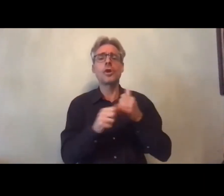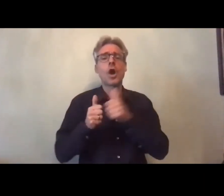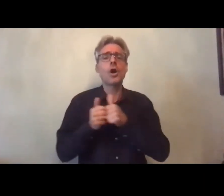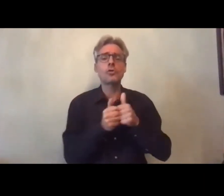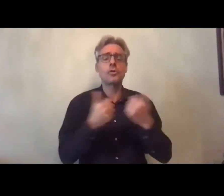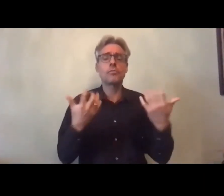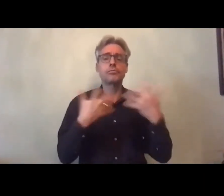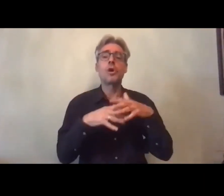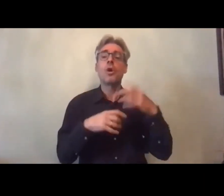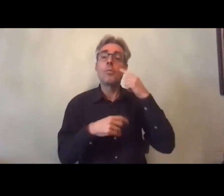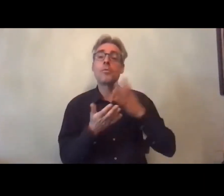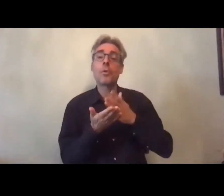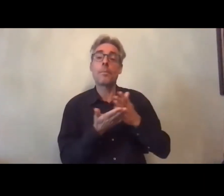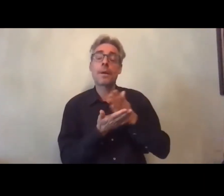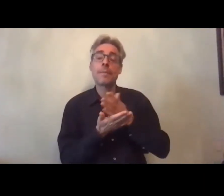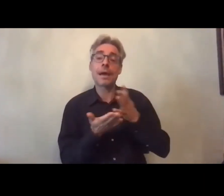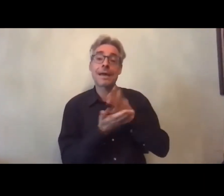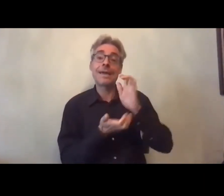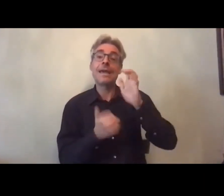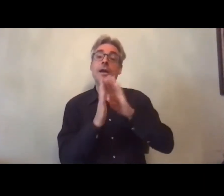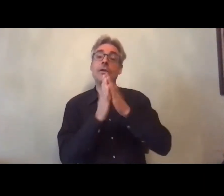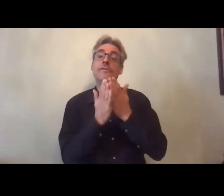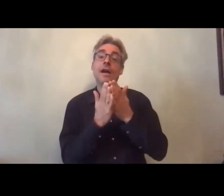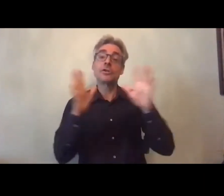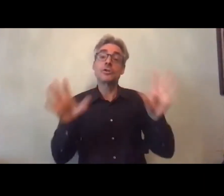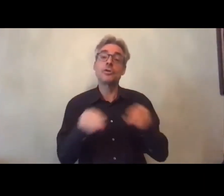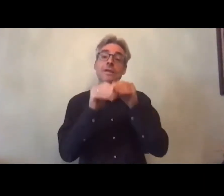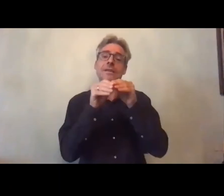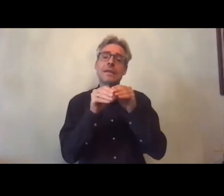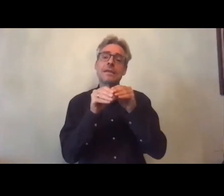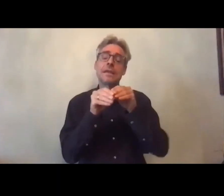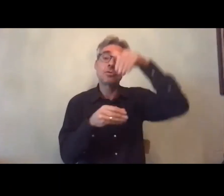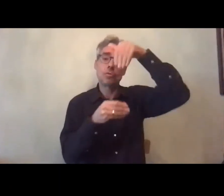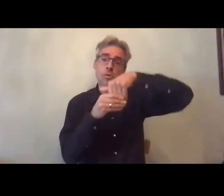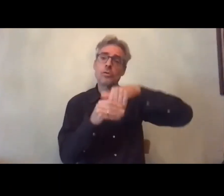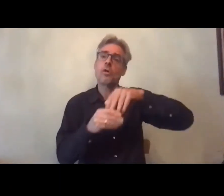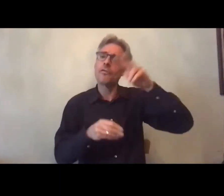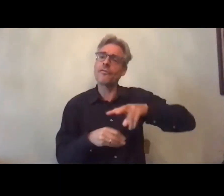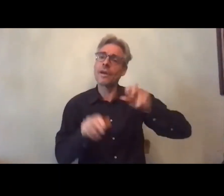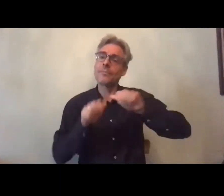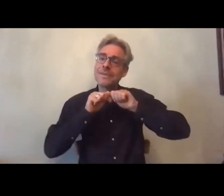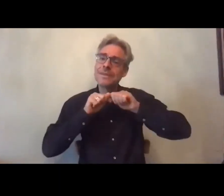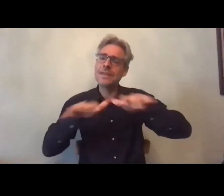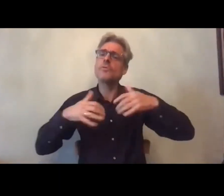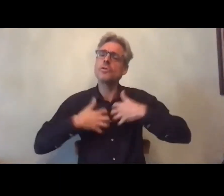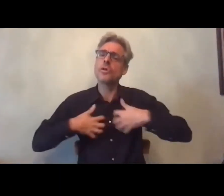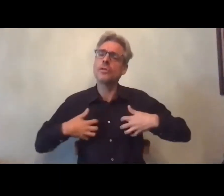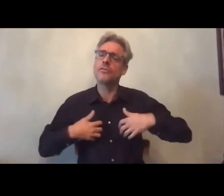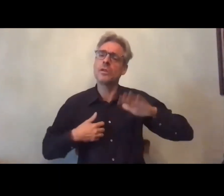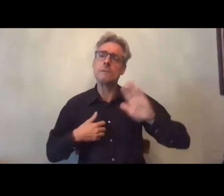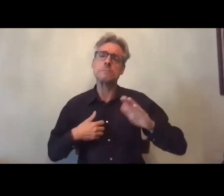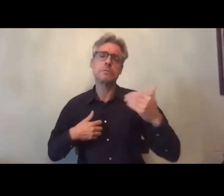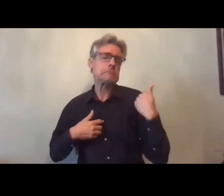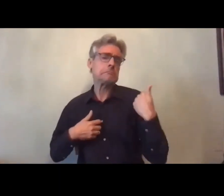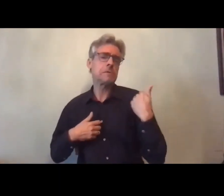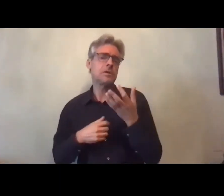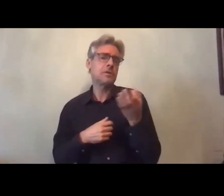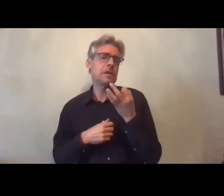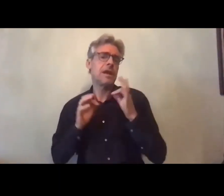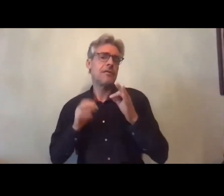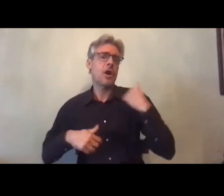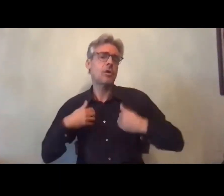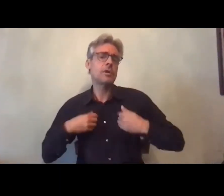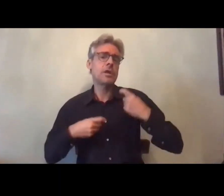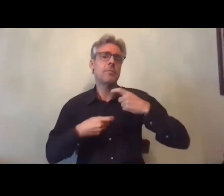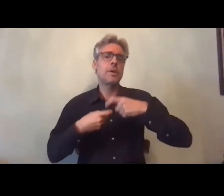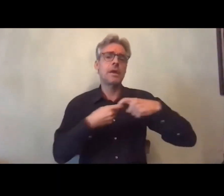cadre de la préparation de l'ouvrage de synthèse qui relève vraiment de la diffusion scientifique dont vous avez parlé Véronique sur handicap et